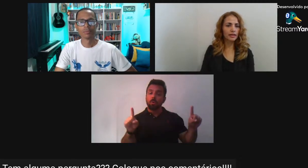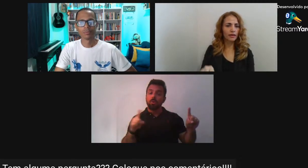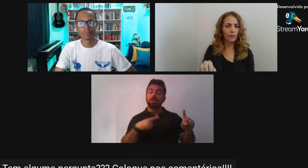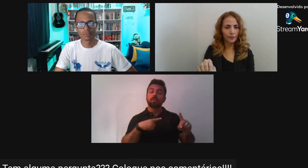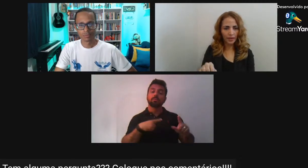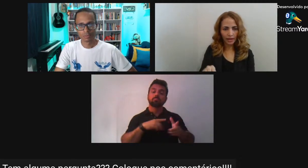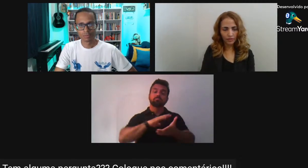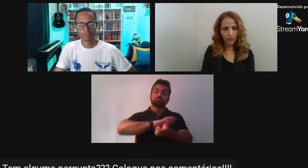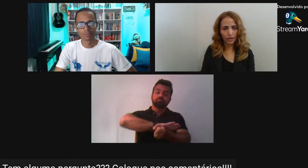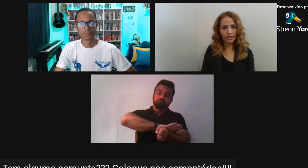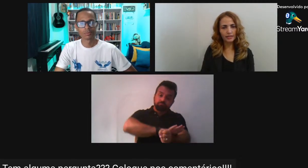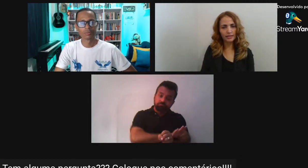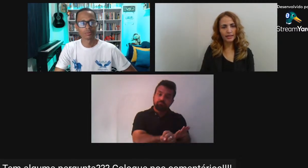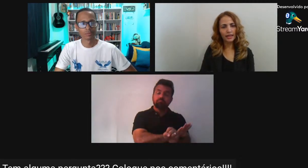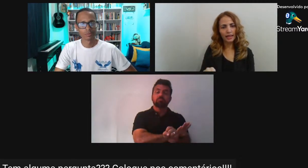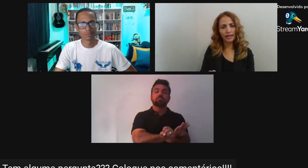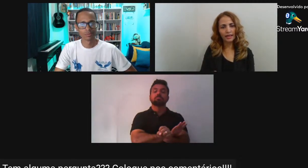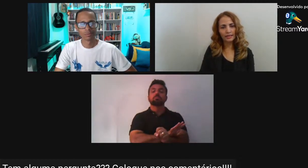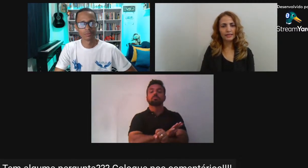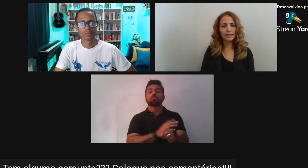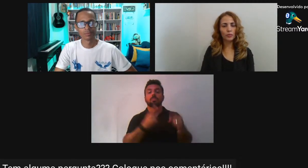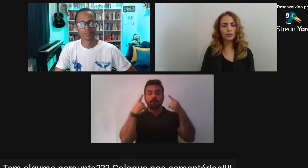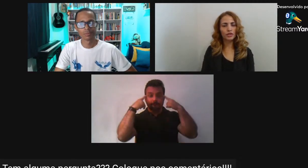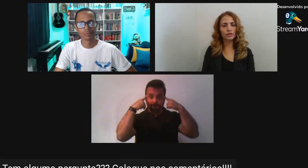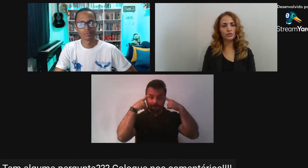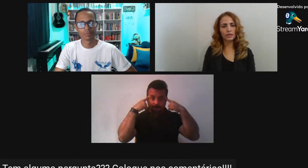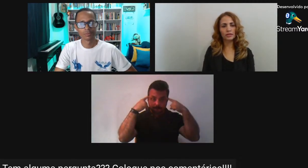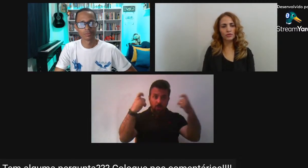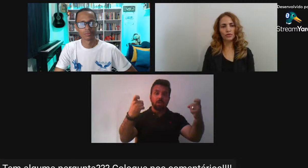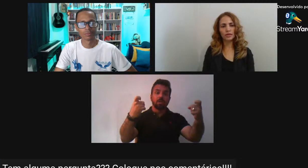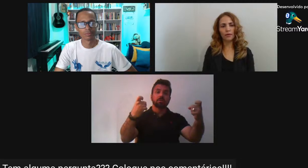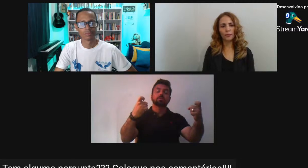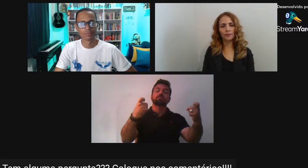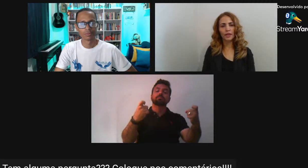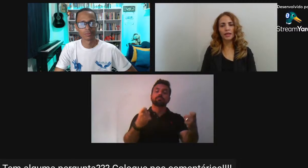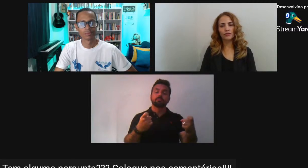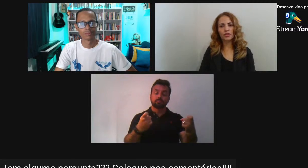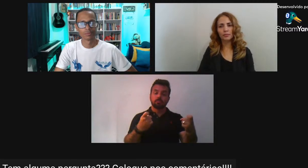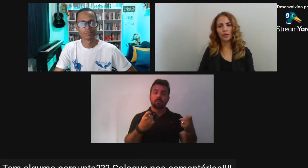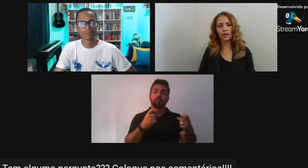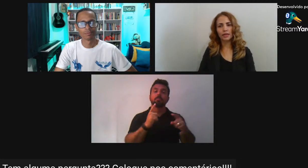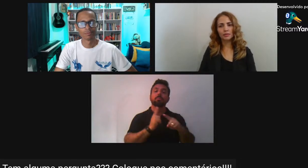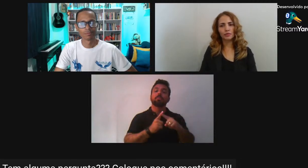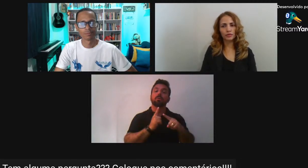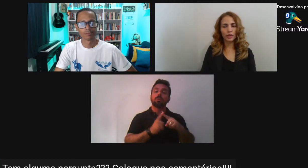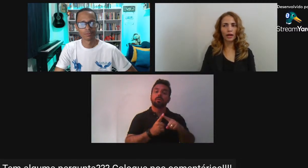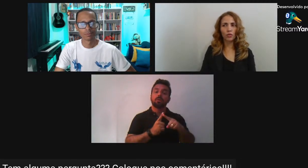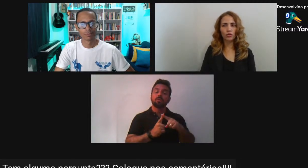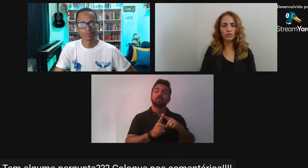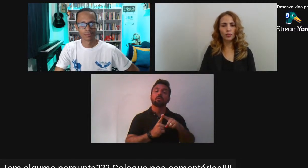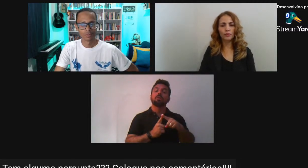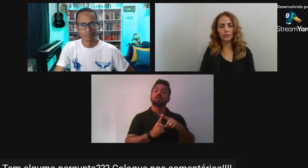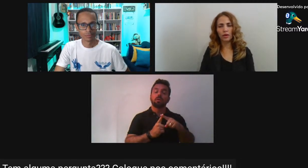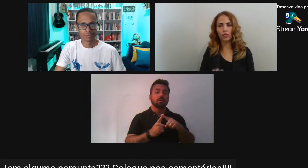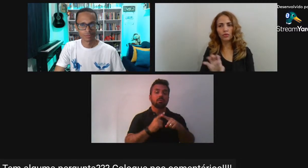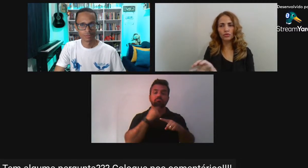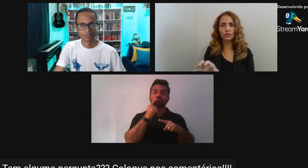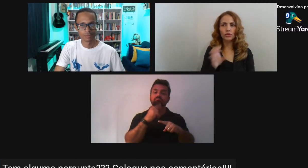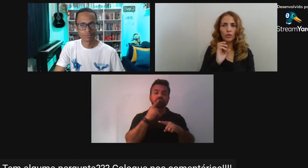exploração A violência É não permitindo A sua ascensão social E você E alguns